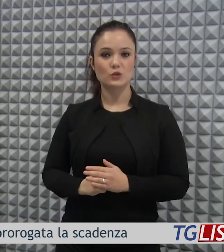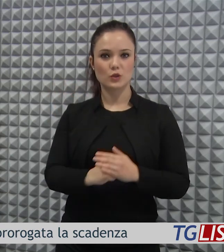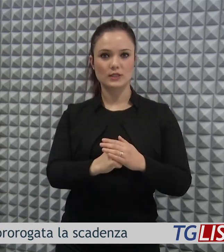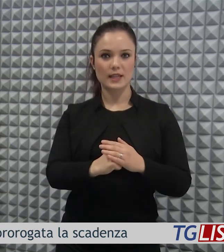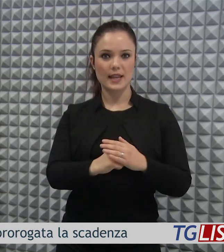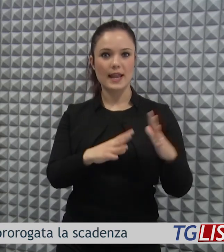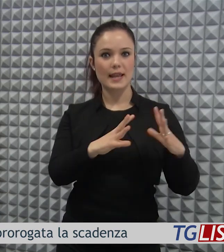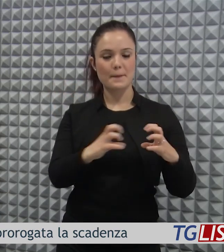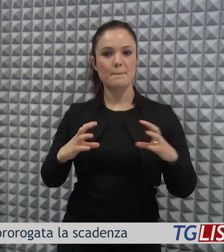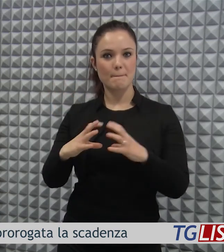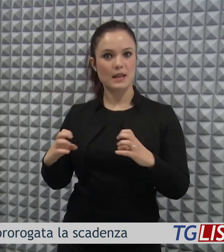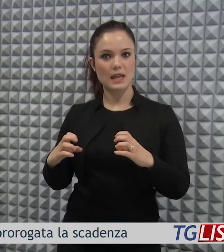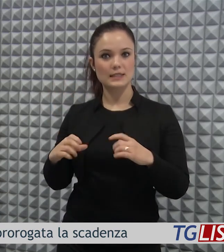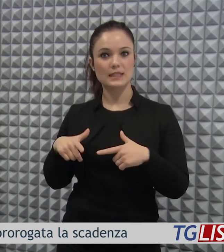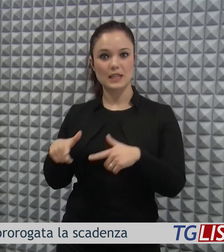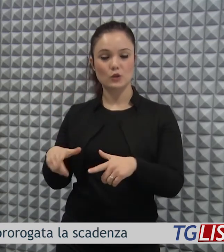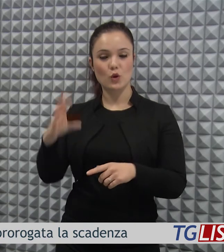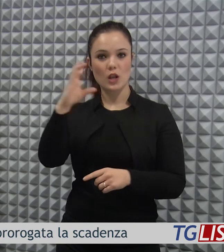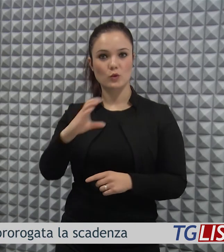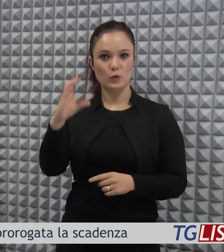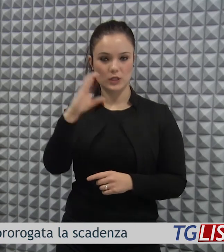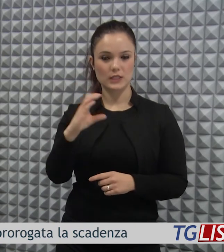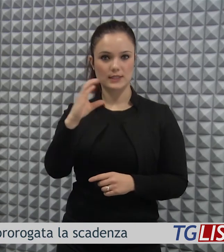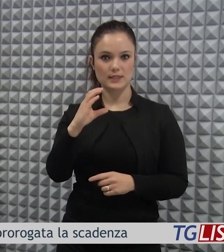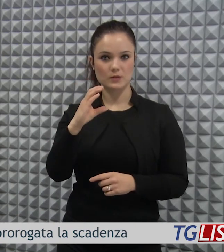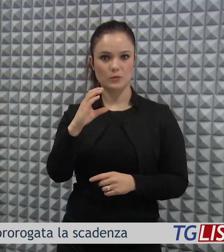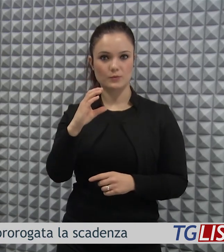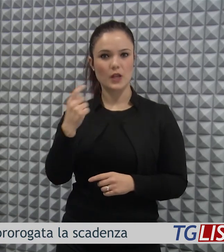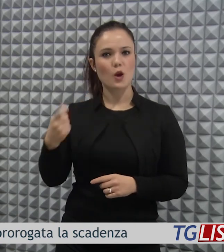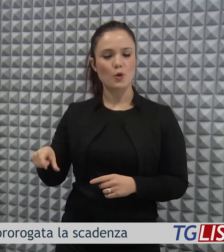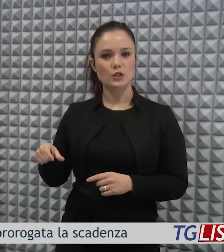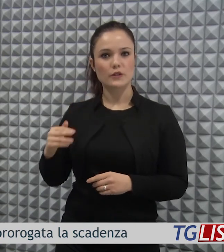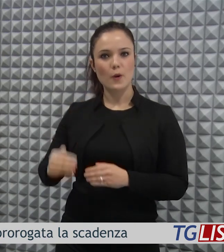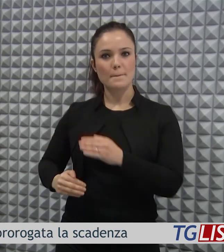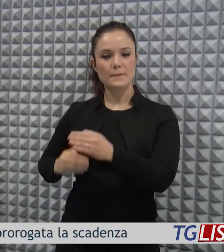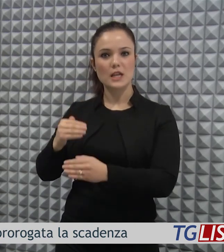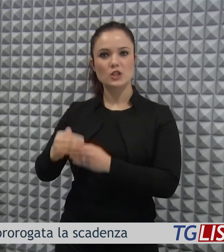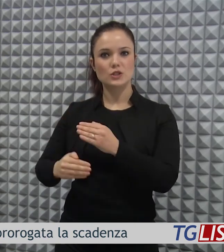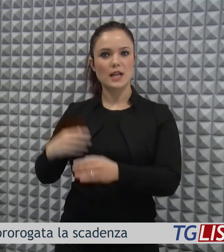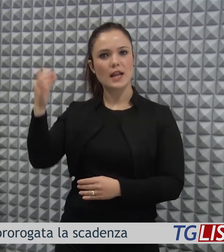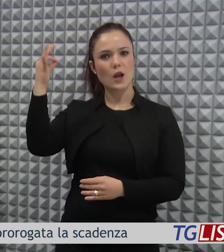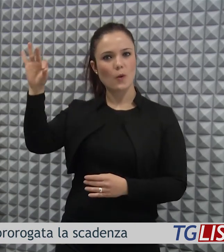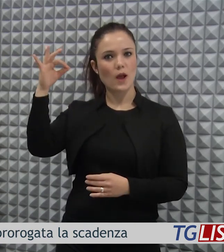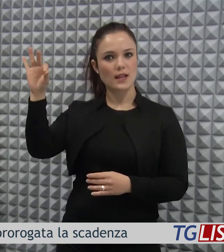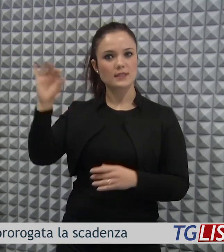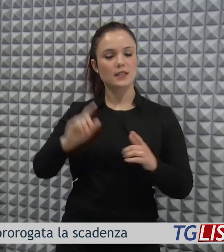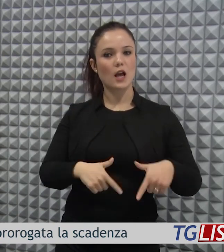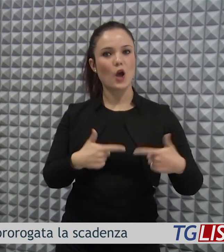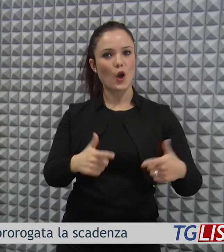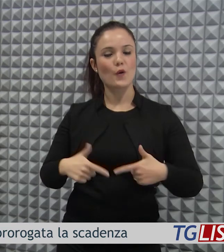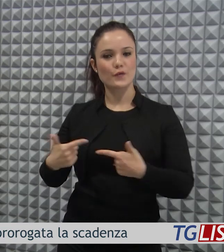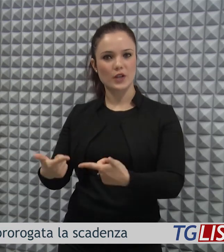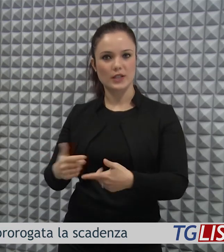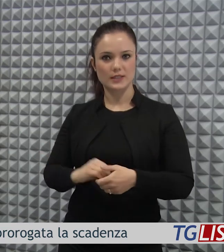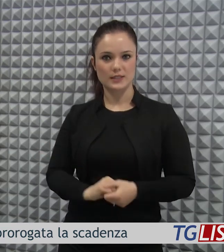sostenere le imprese del settore turistico per migliorare la qualità dell'offerta